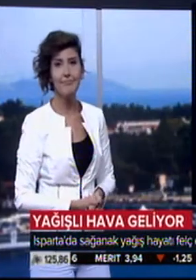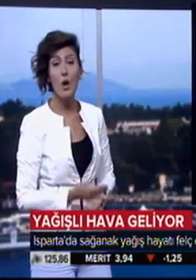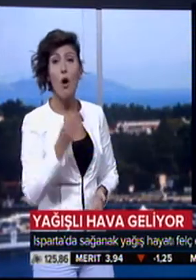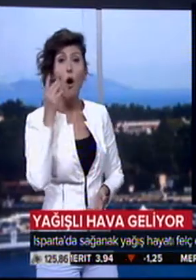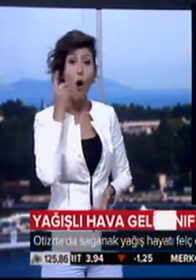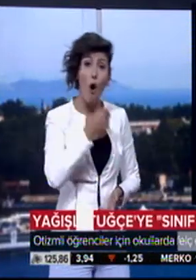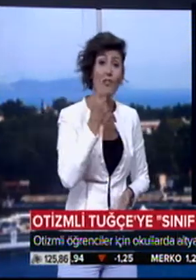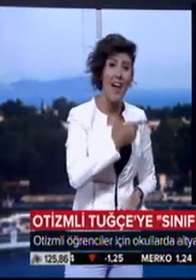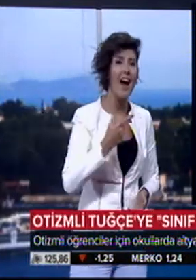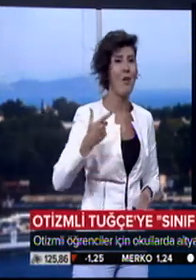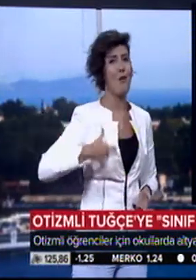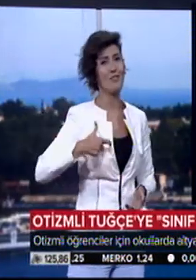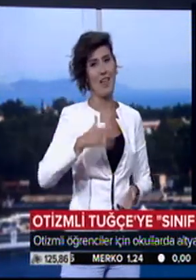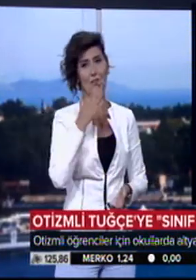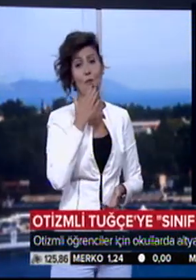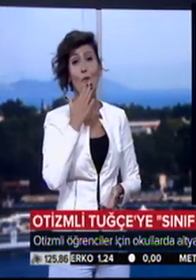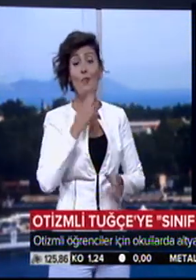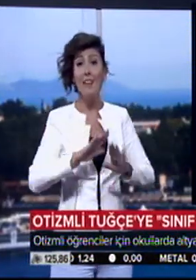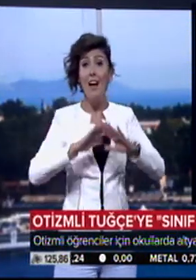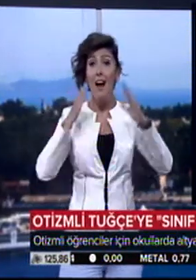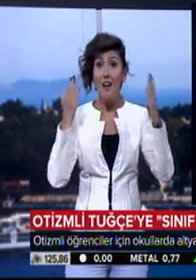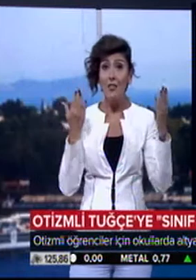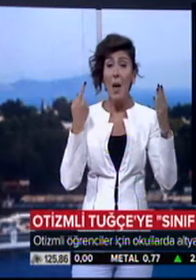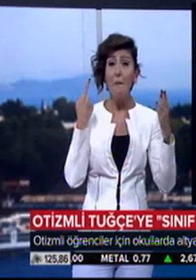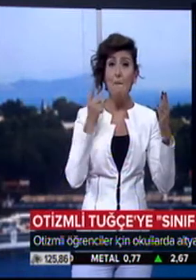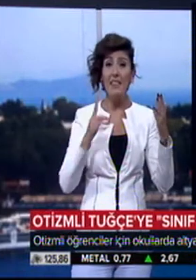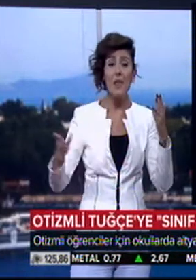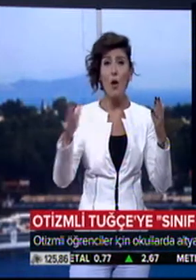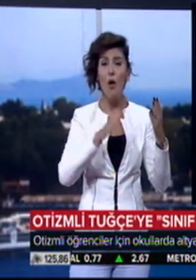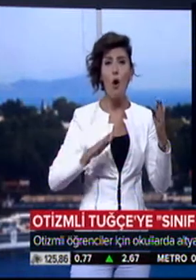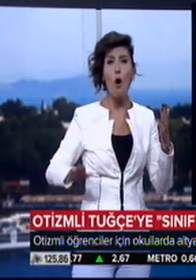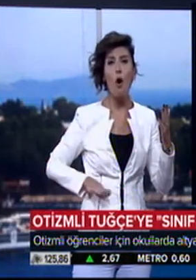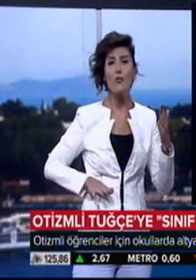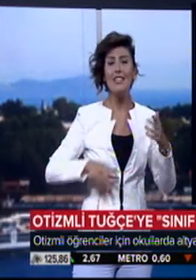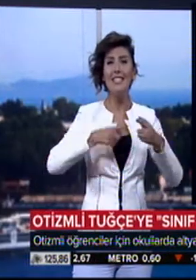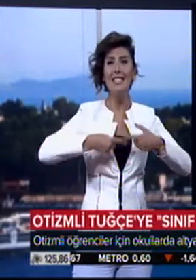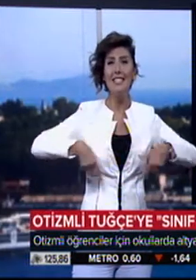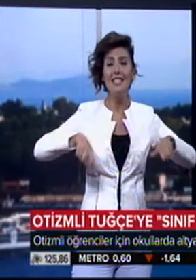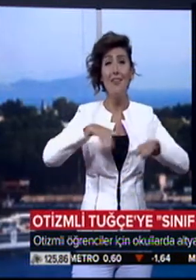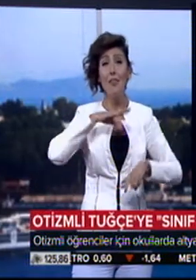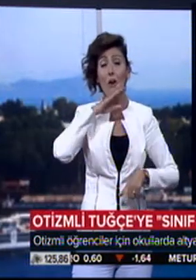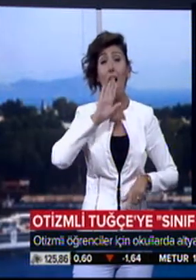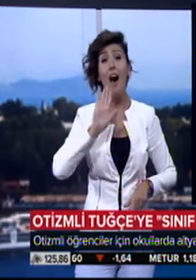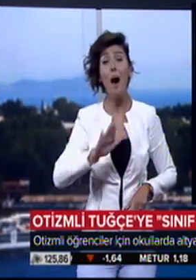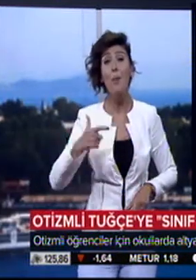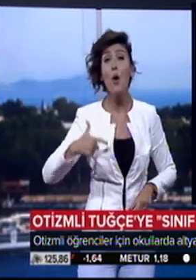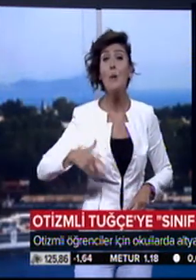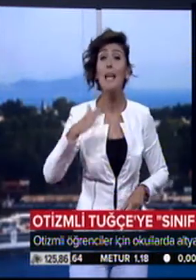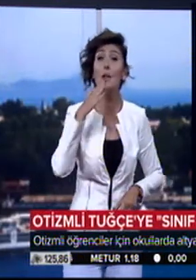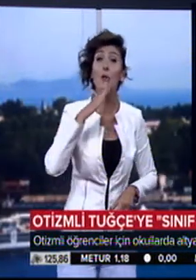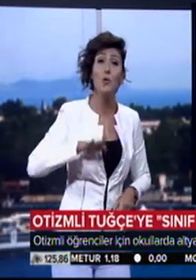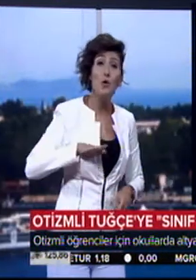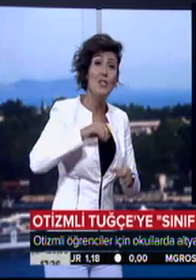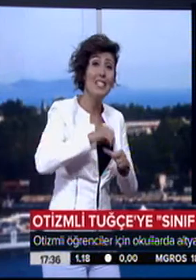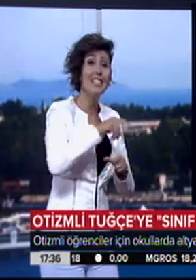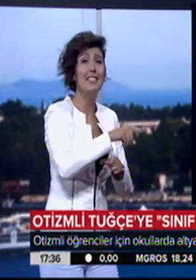Onlar özel çocuklar. Okullar açılınca binlerce öğrenci sınıfları doldurdu ama özel çocuklar için durum